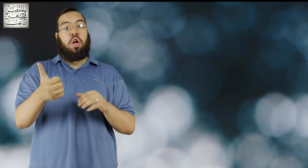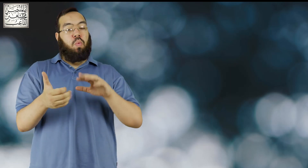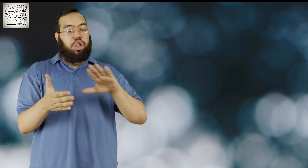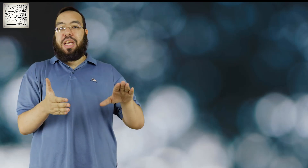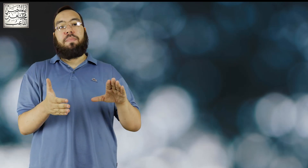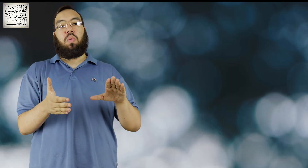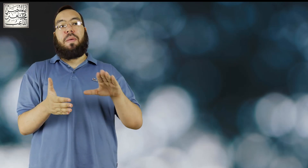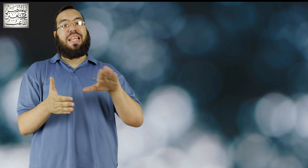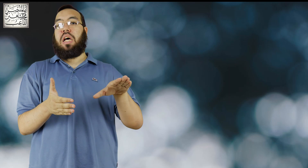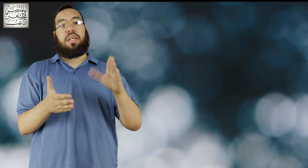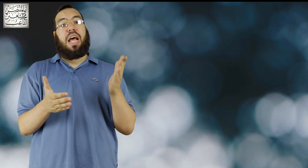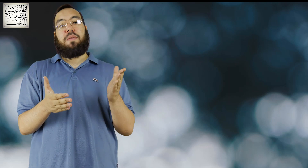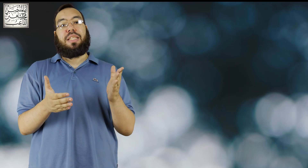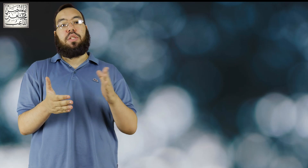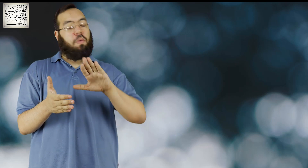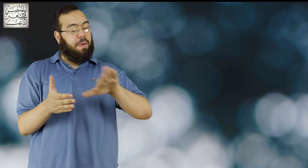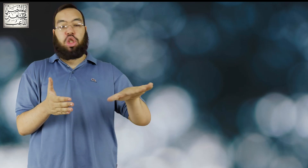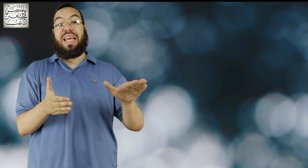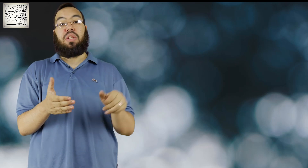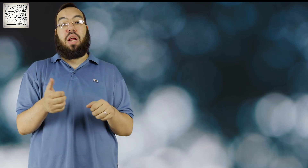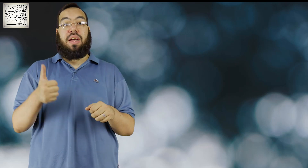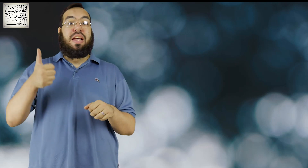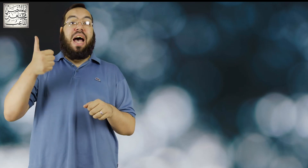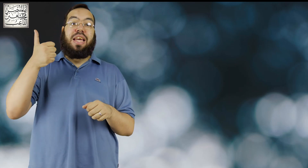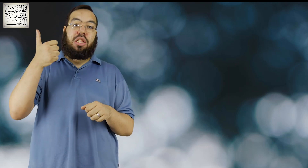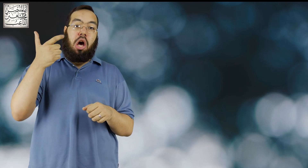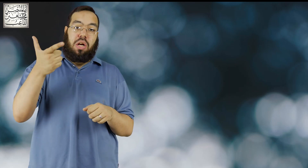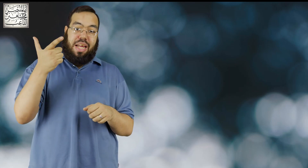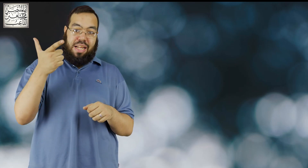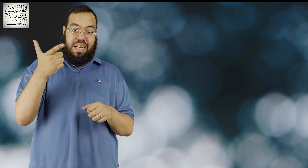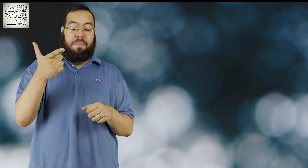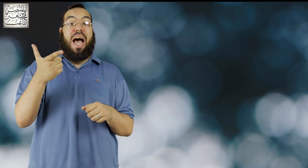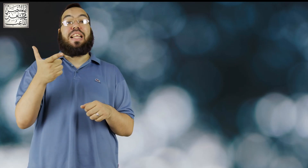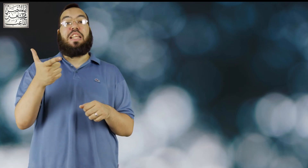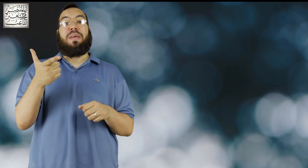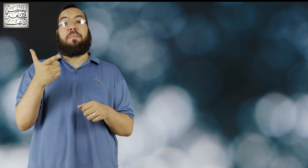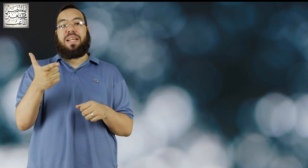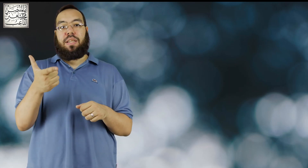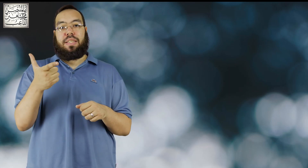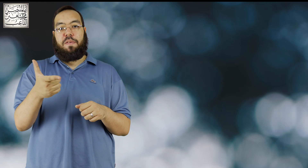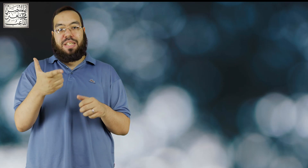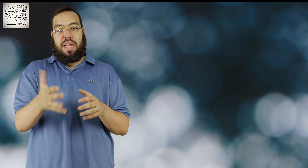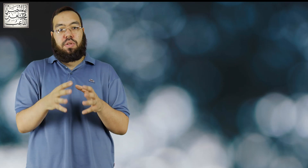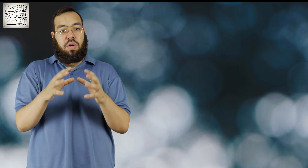والجي 85 اصغر حجم السنسور فمش هيختارها هيختار عدد الميجا بيكسل اللي في السنسور